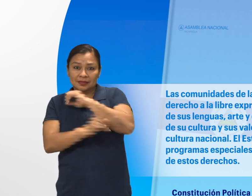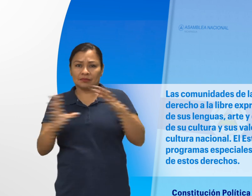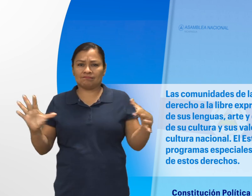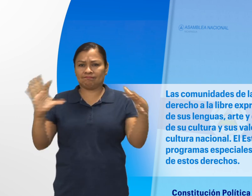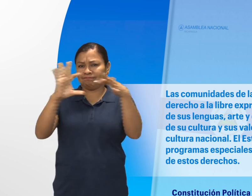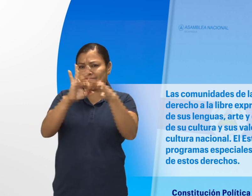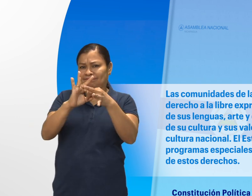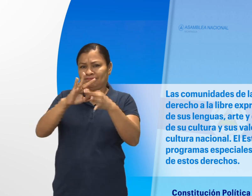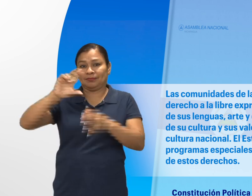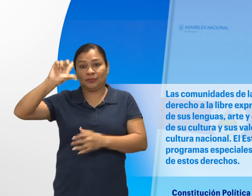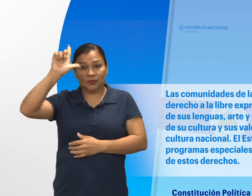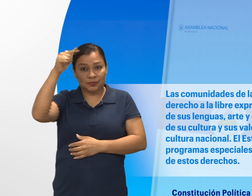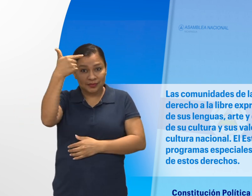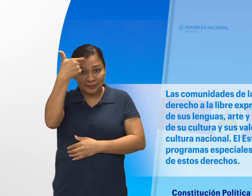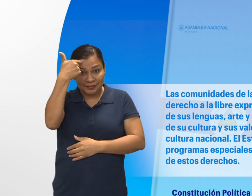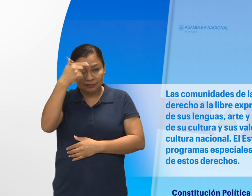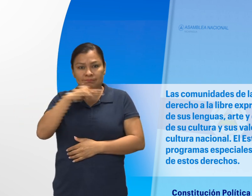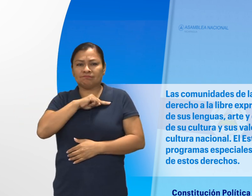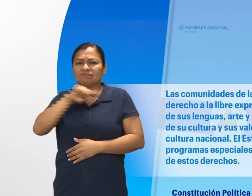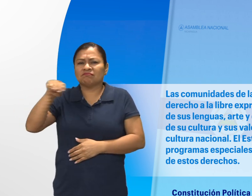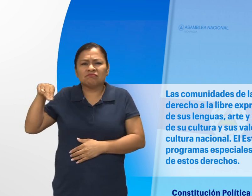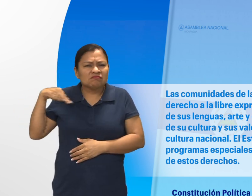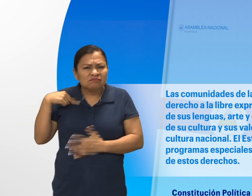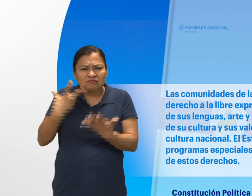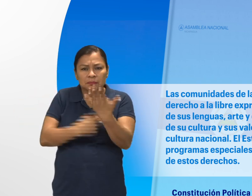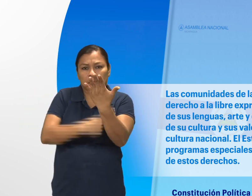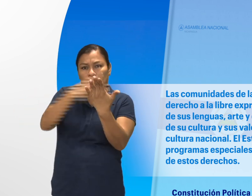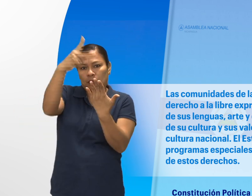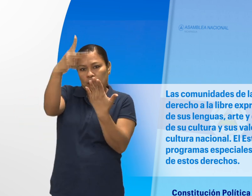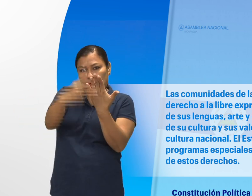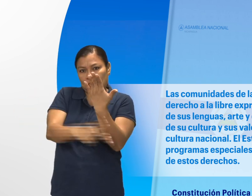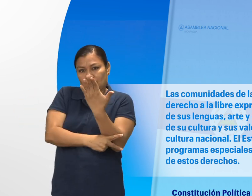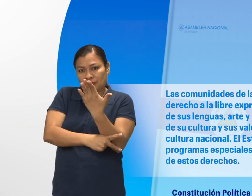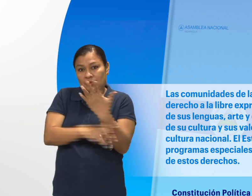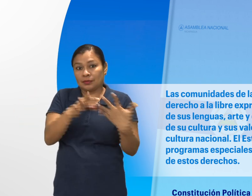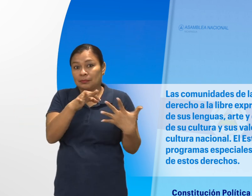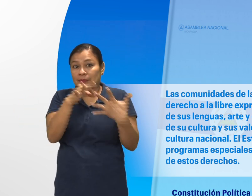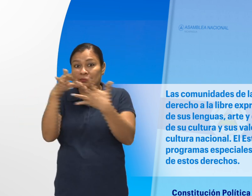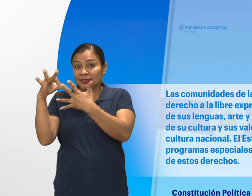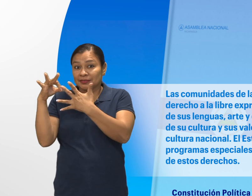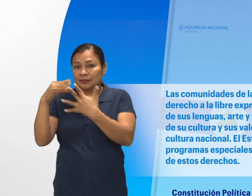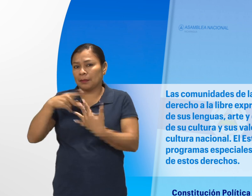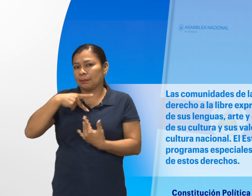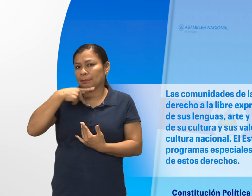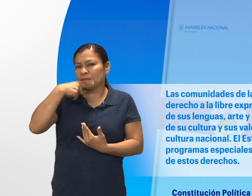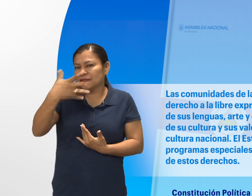Música El Estado creará programas especiales para el ejercicio de estos derechos